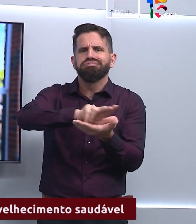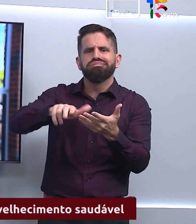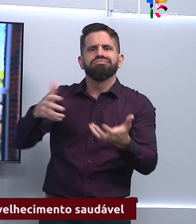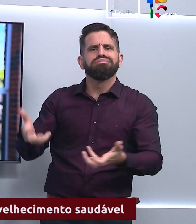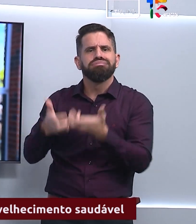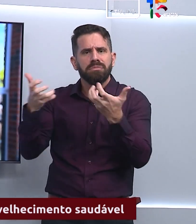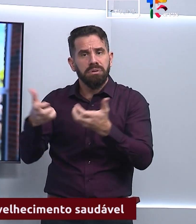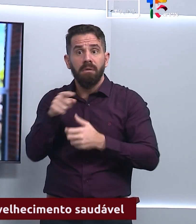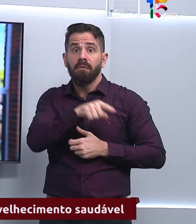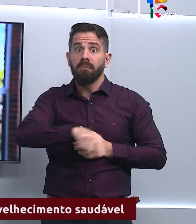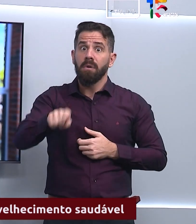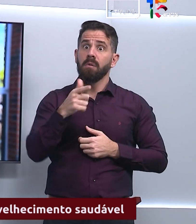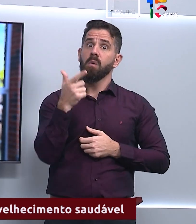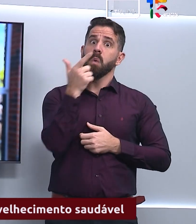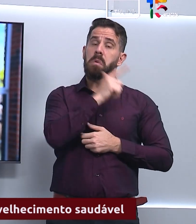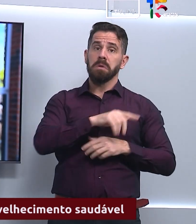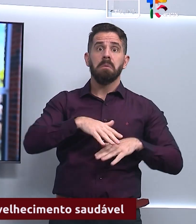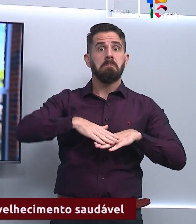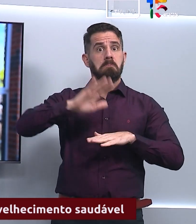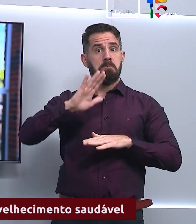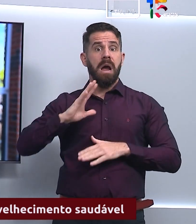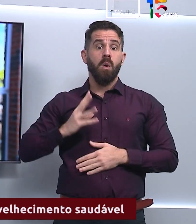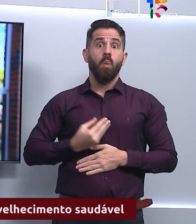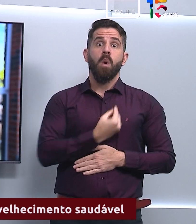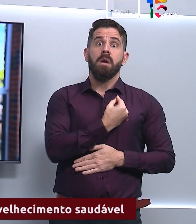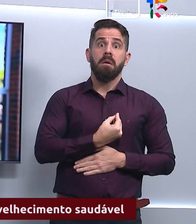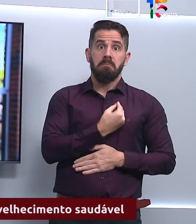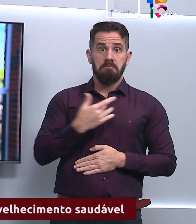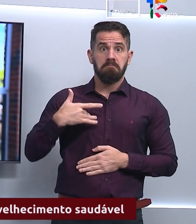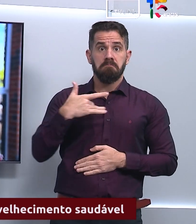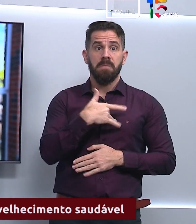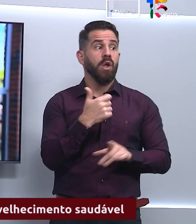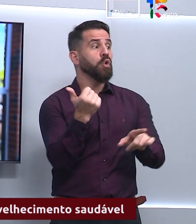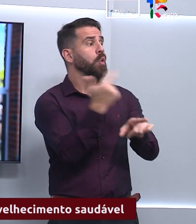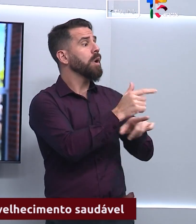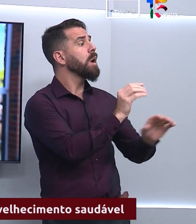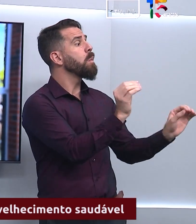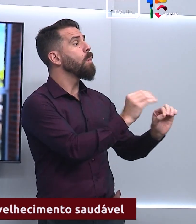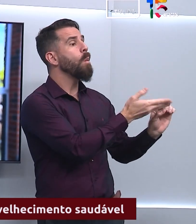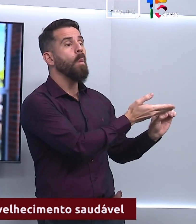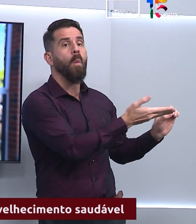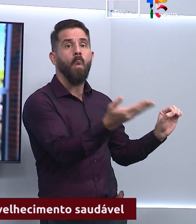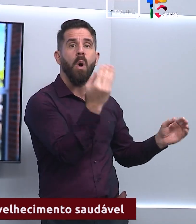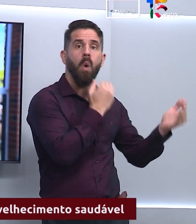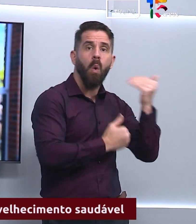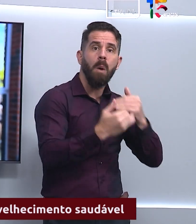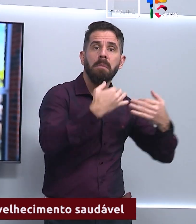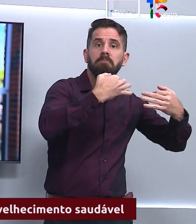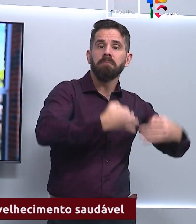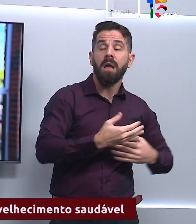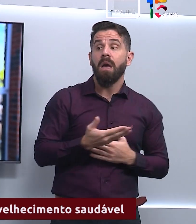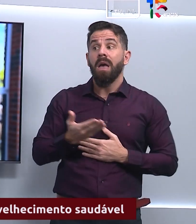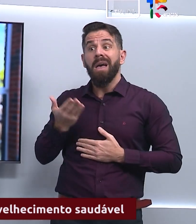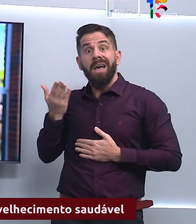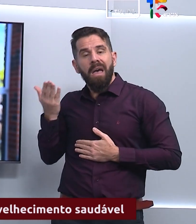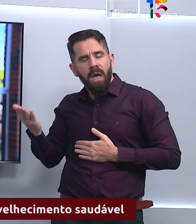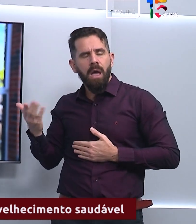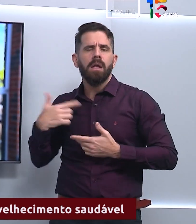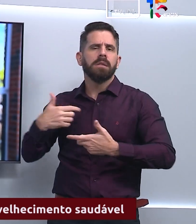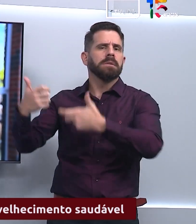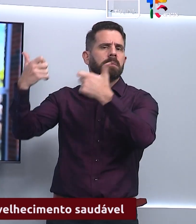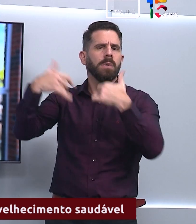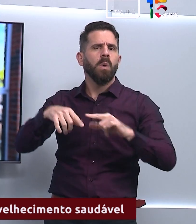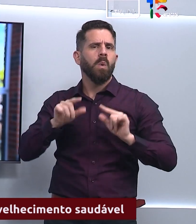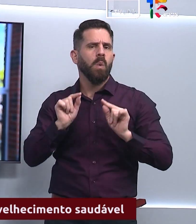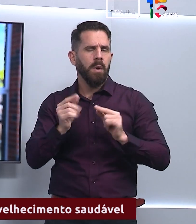saudável do que as demais. A nutricionista Vivian Dutra conversou com a gente sobre esse comportamento na